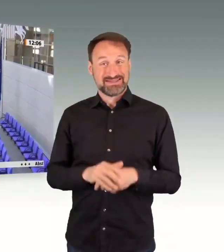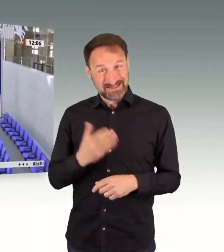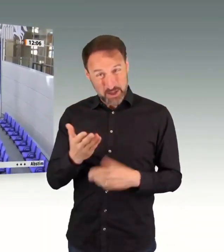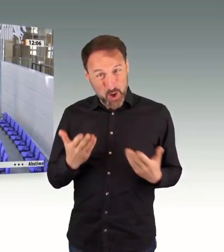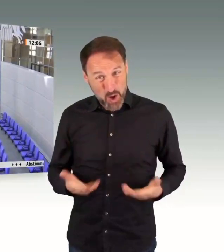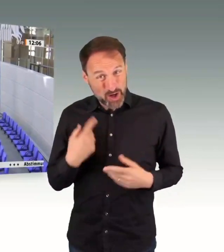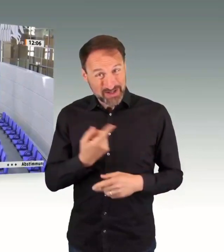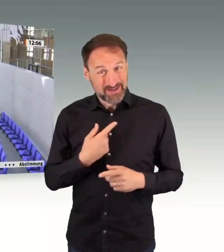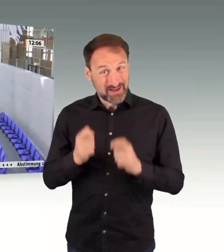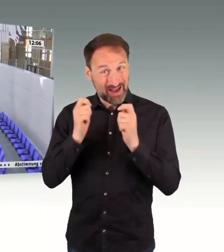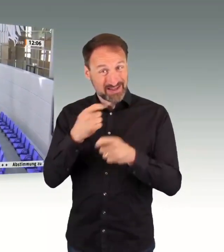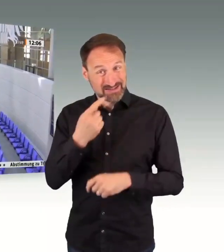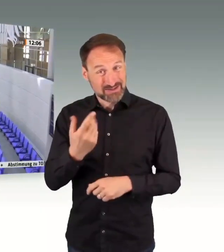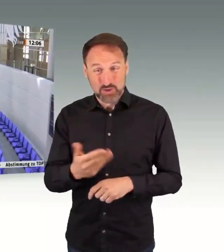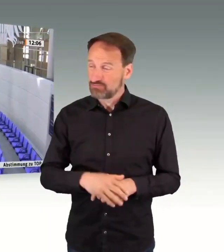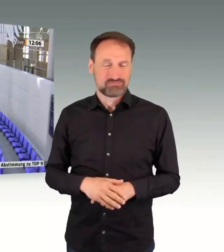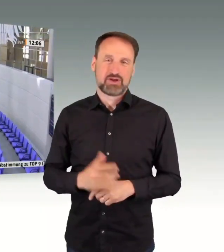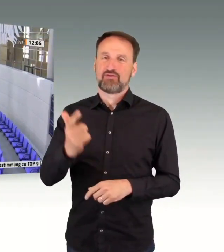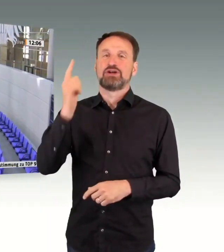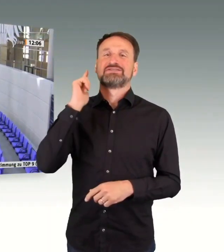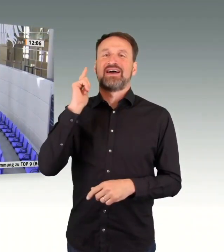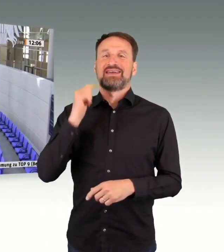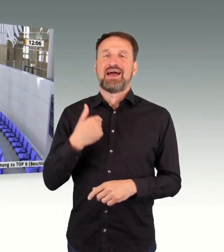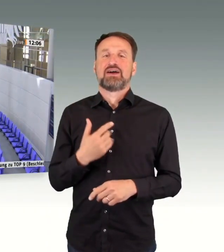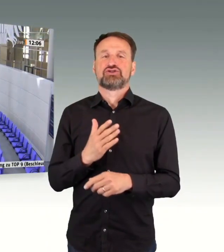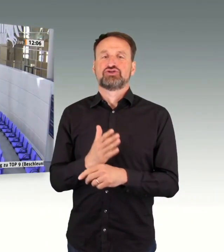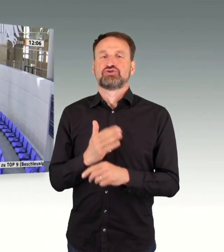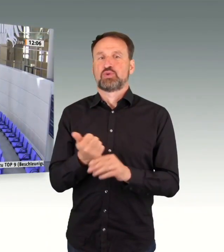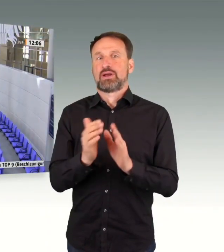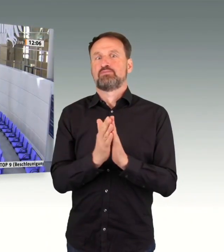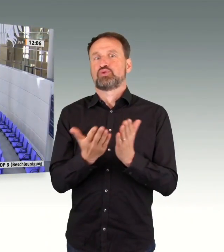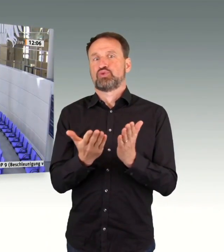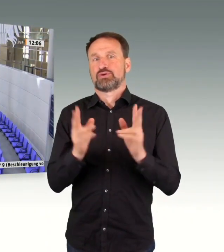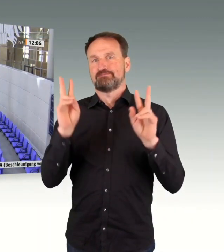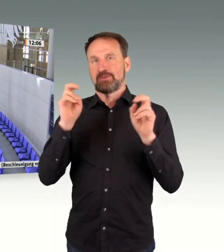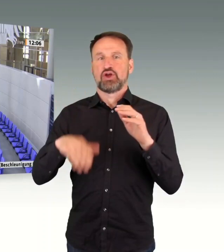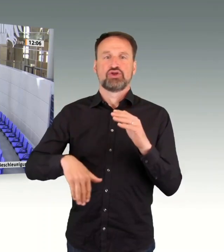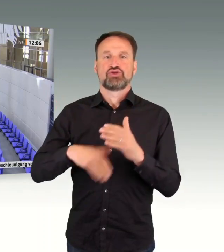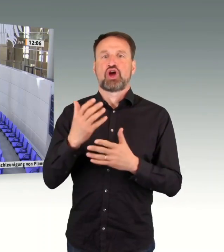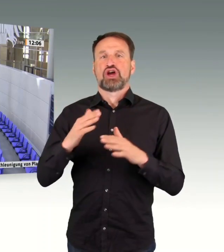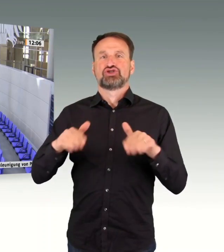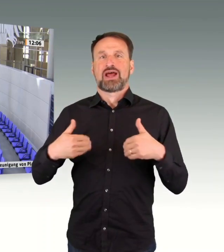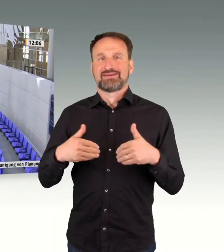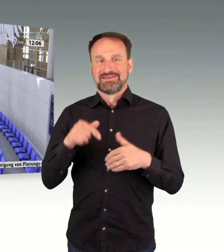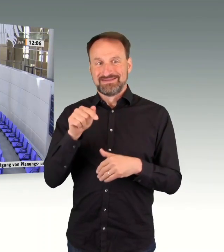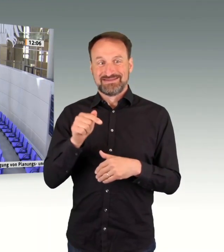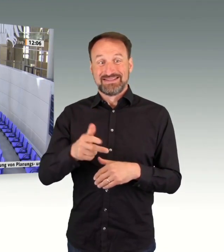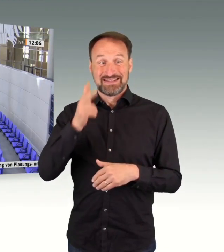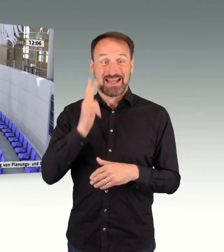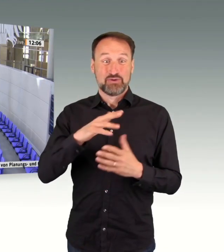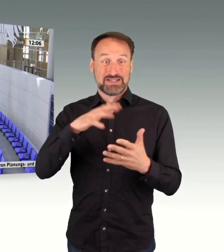vor zwei Jahren in einem Buch Neustart, das 300 Seiten umfasst, vor zwei Jahren festgestellt, nicht heute, Herr Ernst.